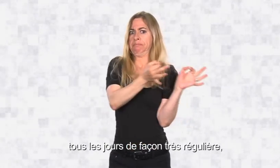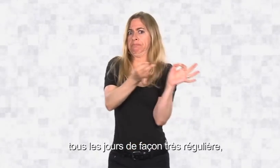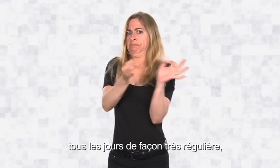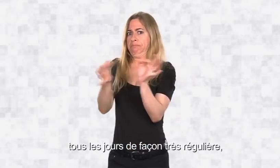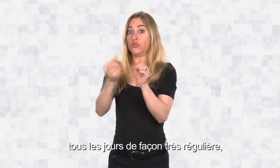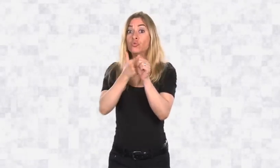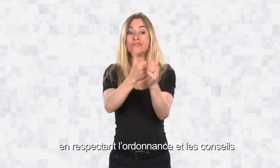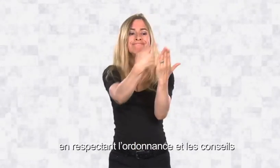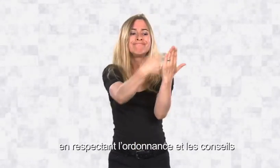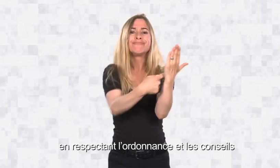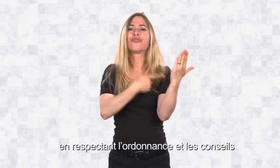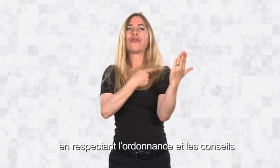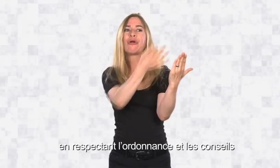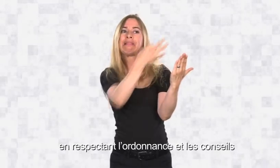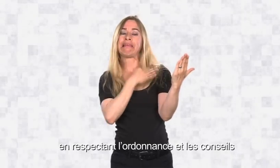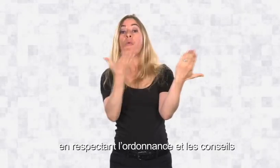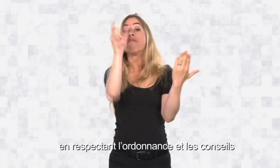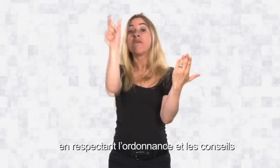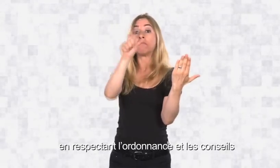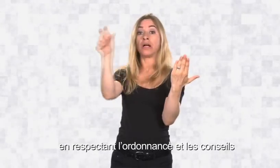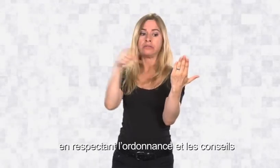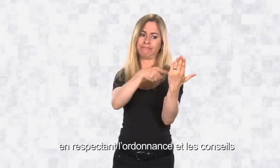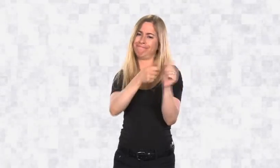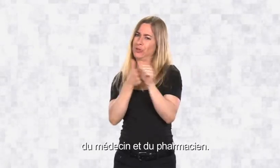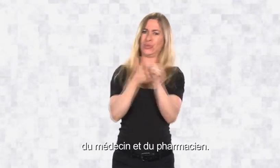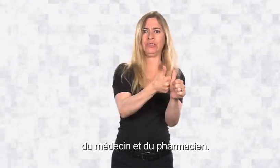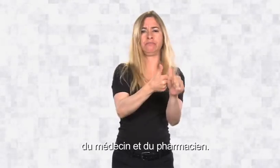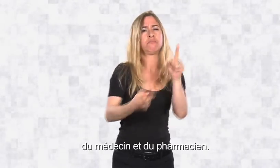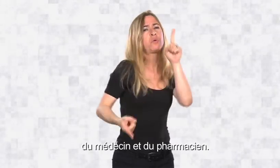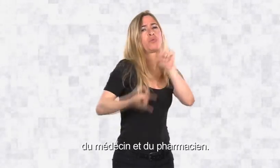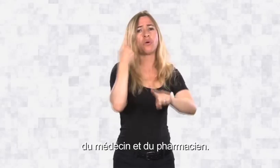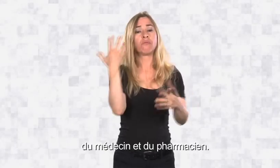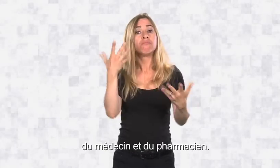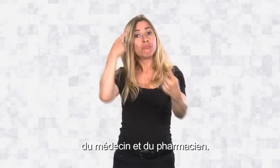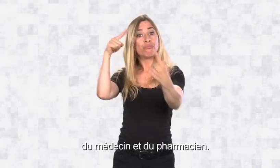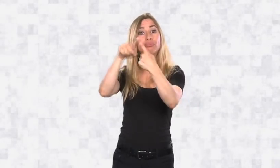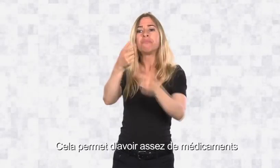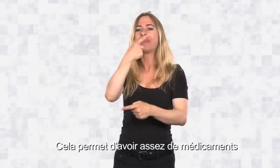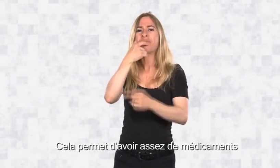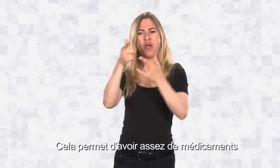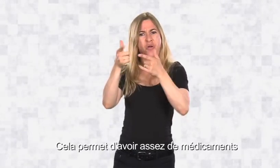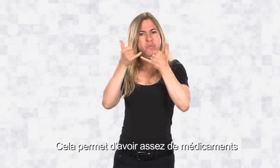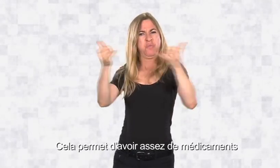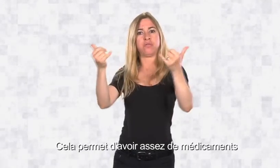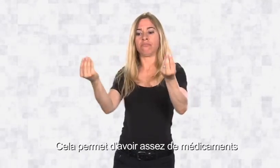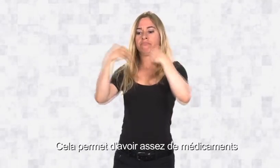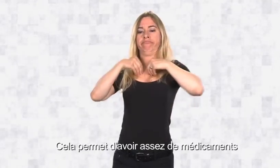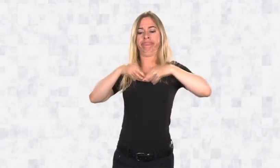très régulière, en respectant l'ordonnance et les conseils du médecin et du pharmacien. Cela permet d'avoir assez de médicaments dans le sang